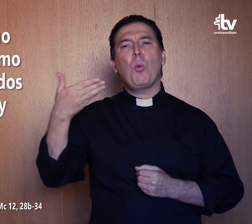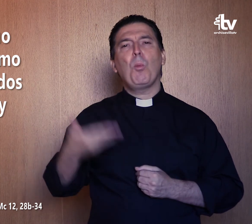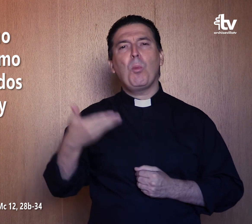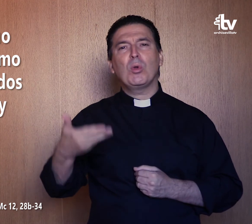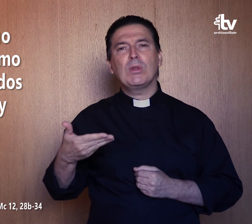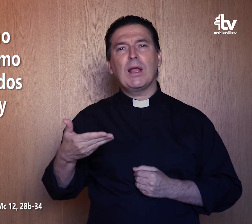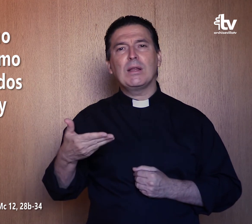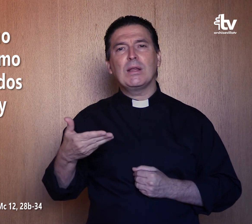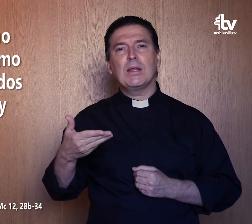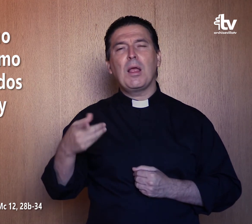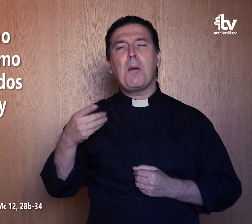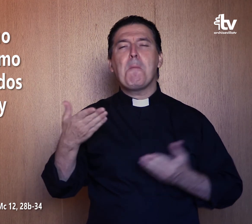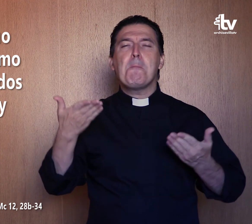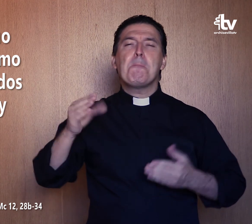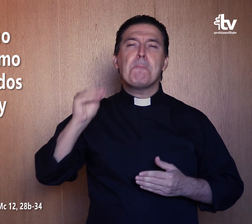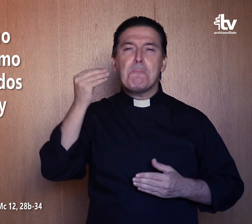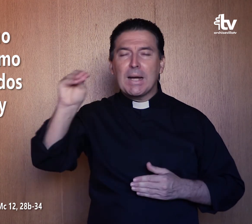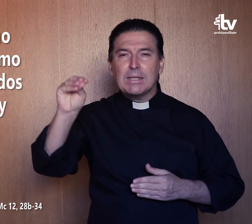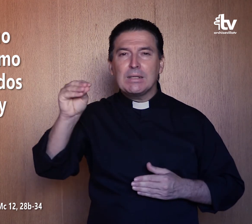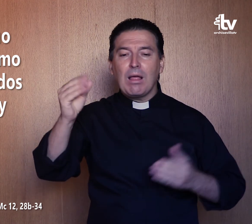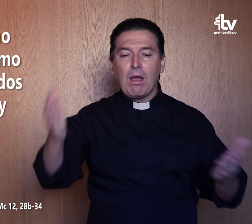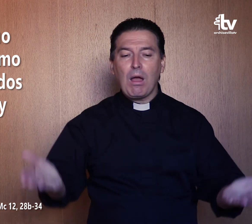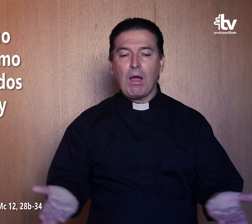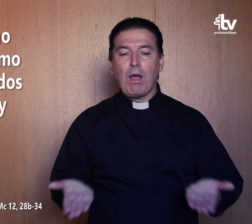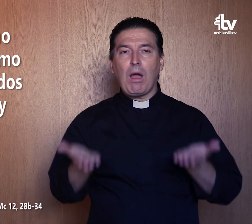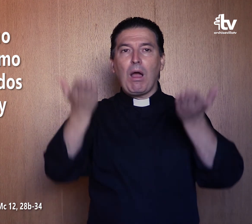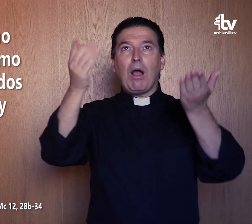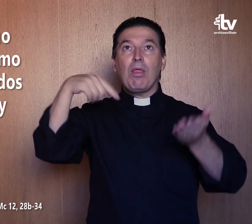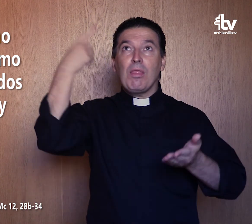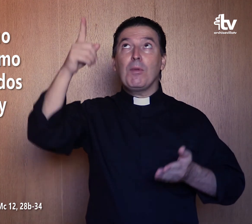que todos los holocaustos y sacrificios.